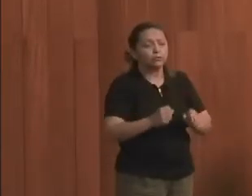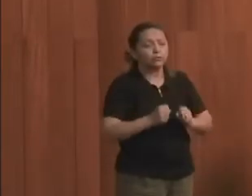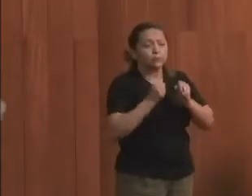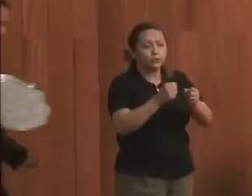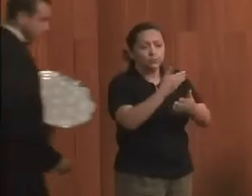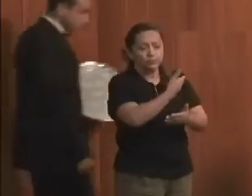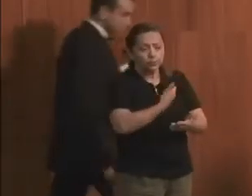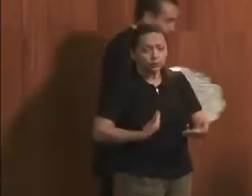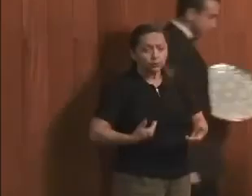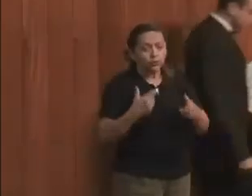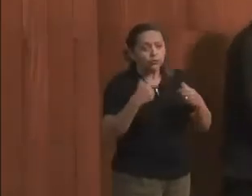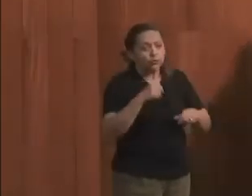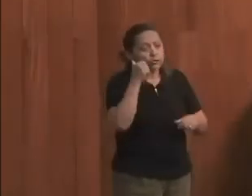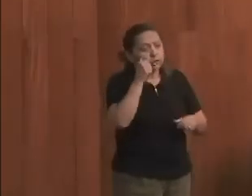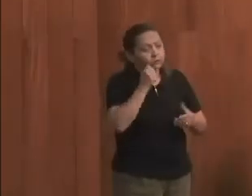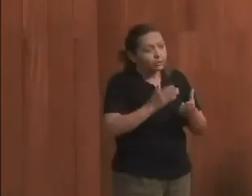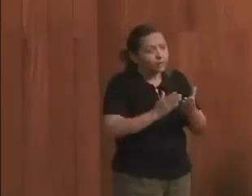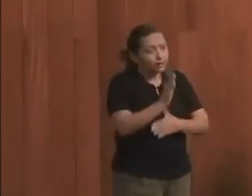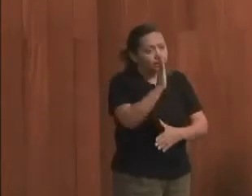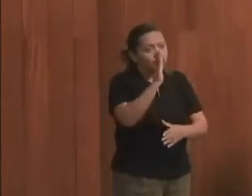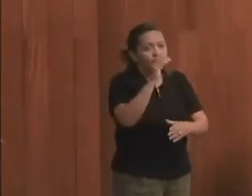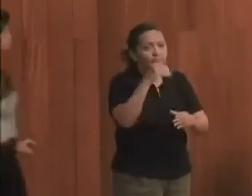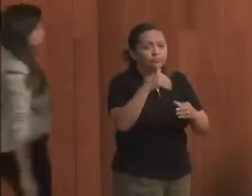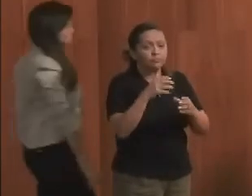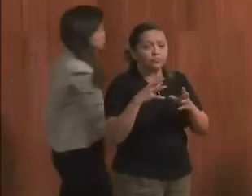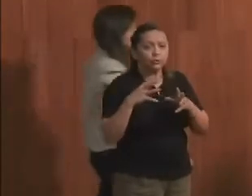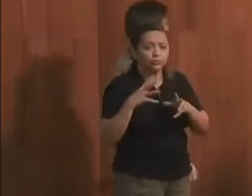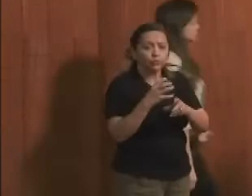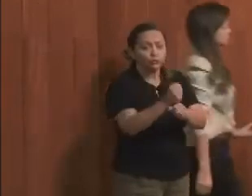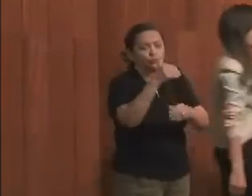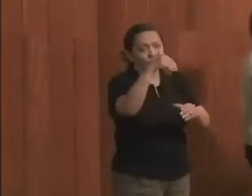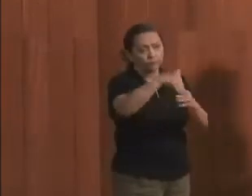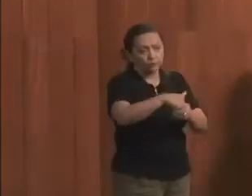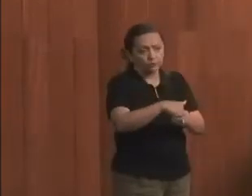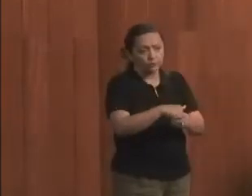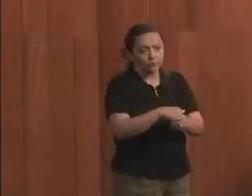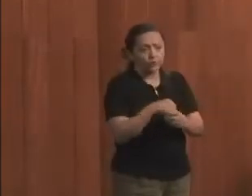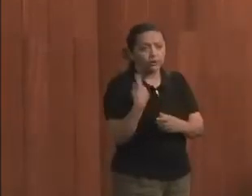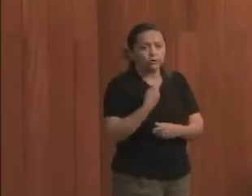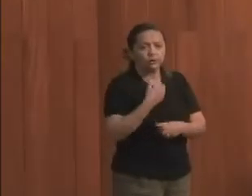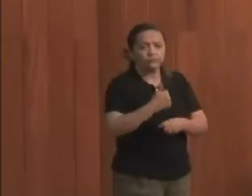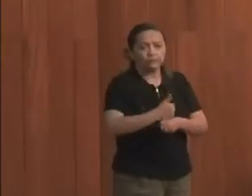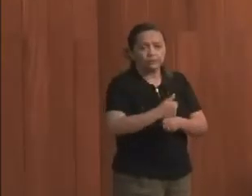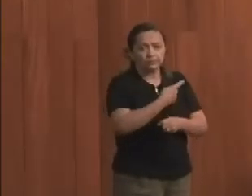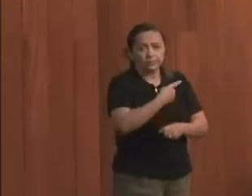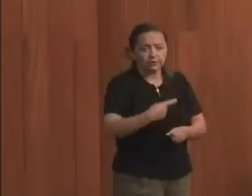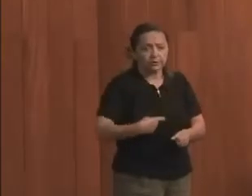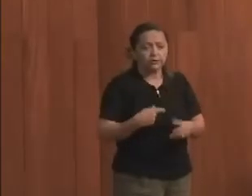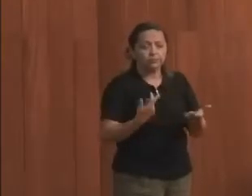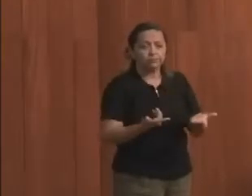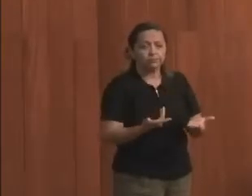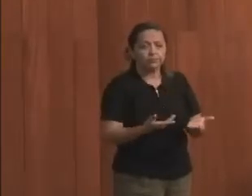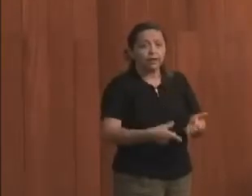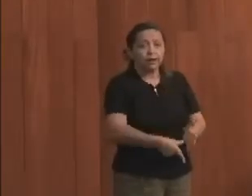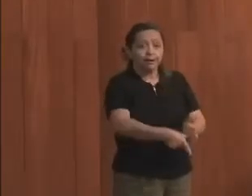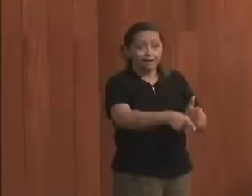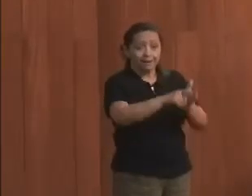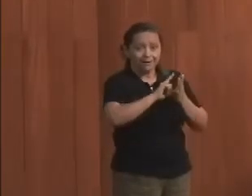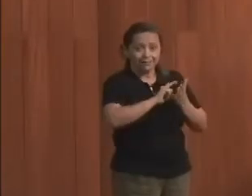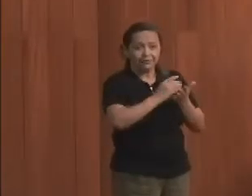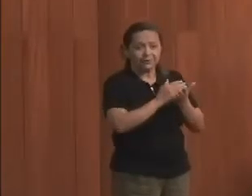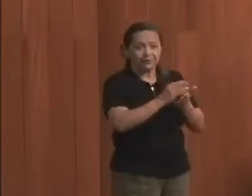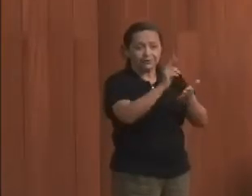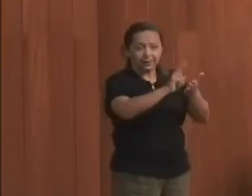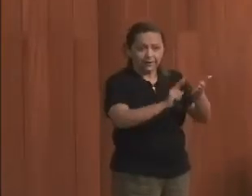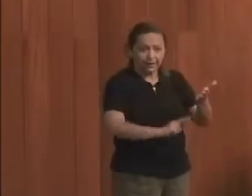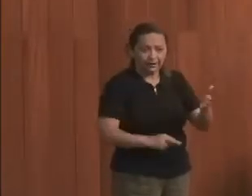público, onde ela foi eleita por unanimidade a nossa vice-presidente. E aqui eu queria, antes de iniciar o nosso relato do